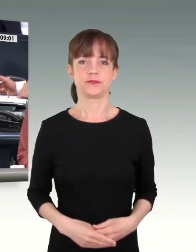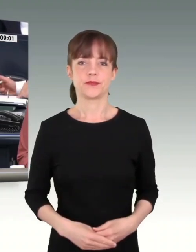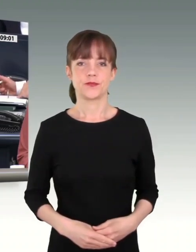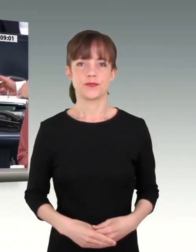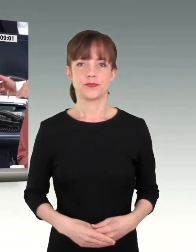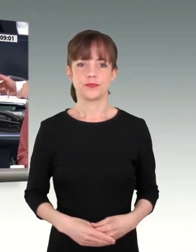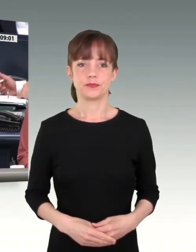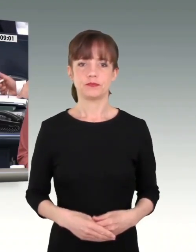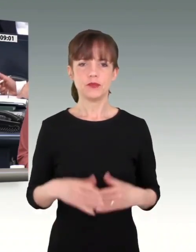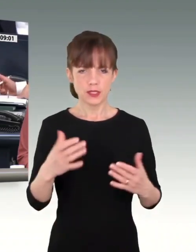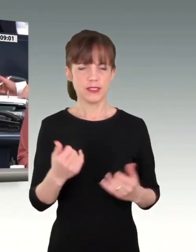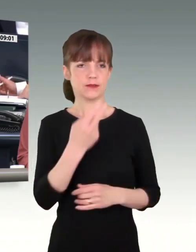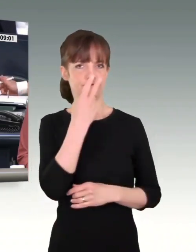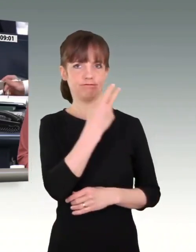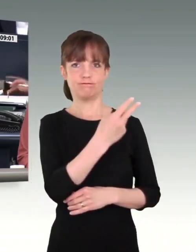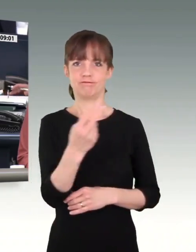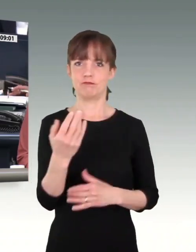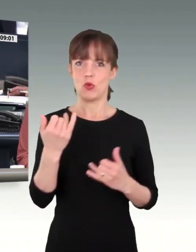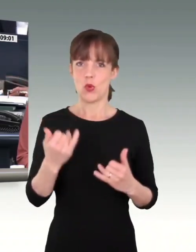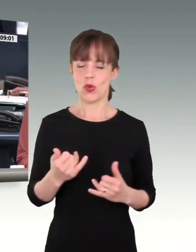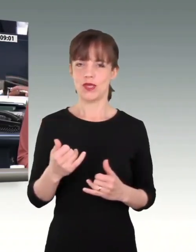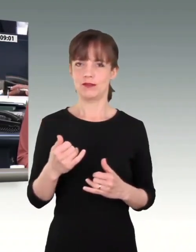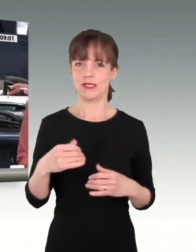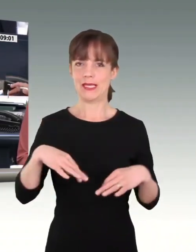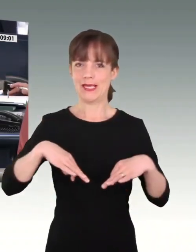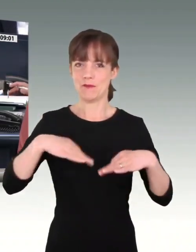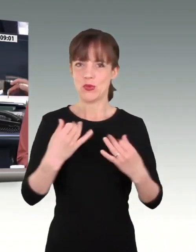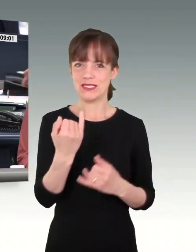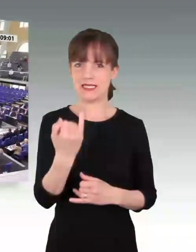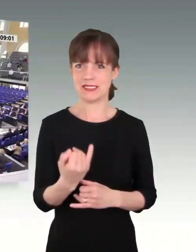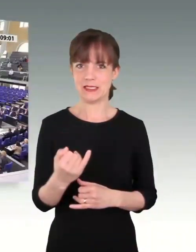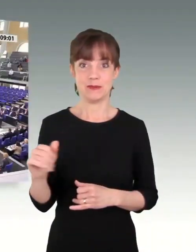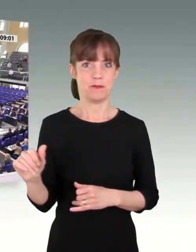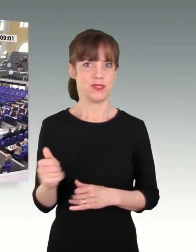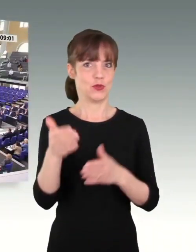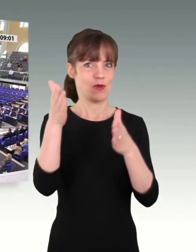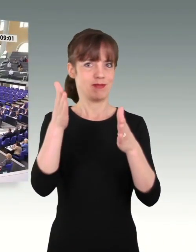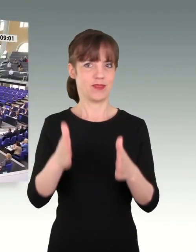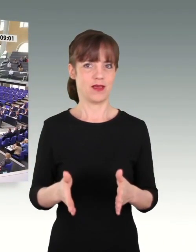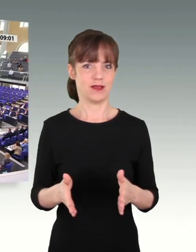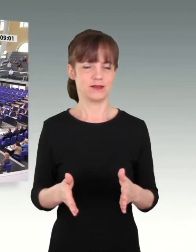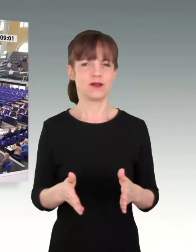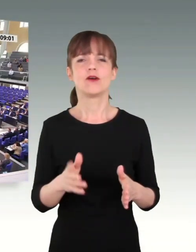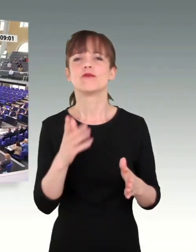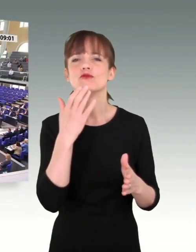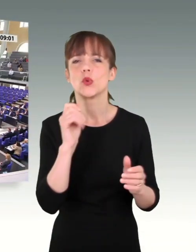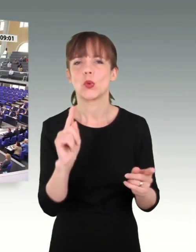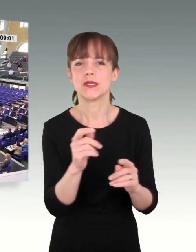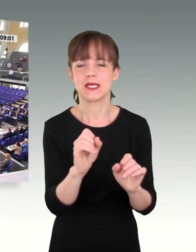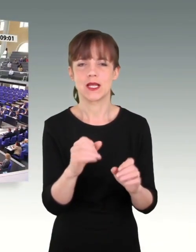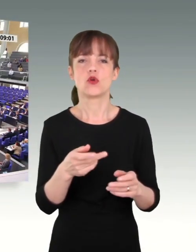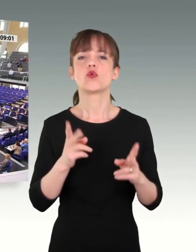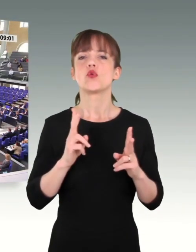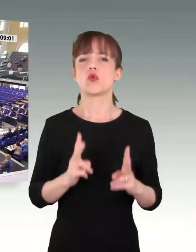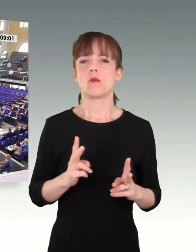Jetzt sehe ich gerade, dass wir heute ein besonderes Geburtstagskind hier im Saal haben. Ich will das mal kurz erklären. Normalerweise